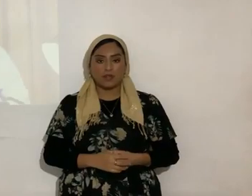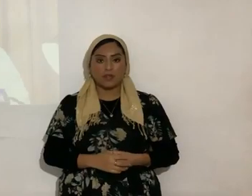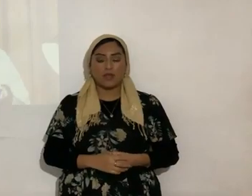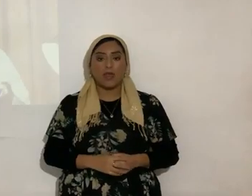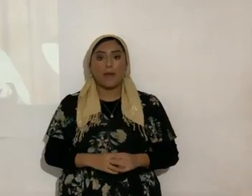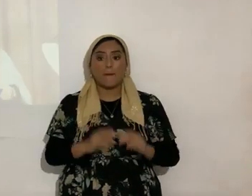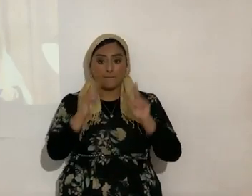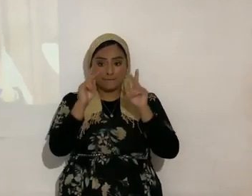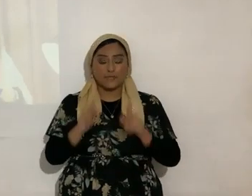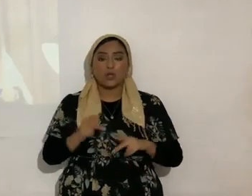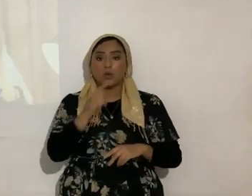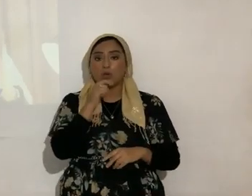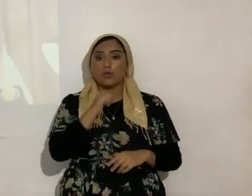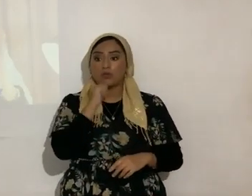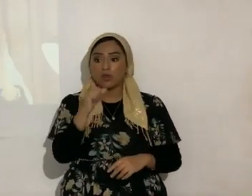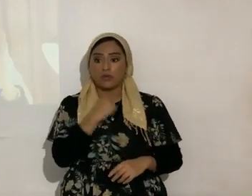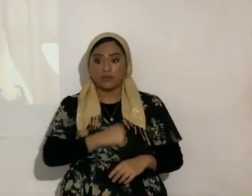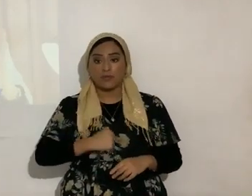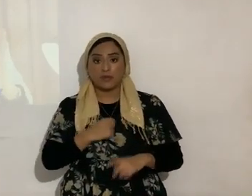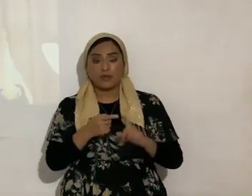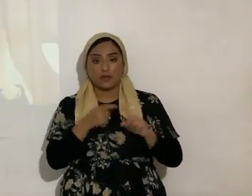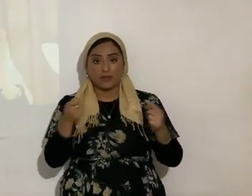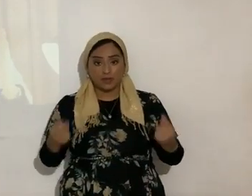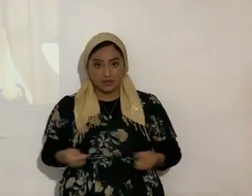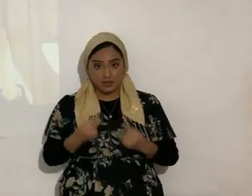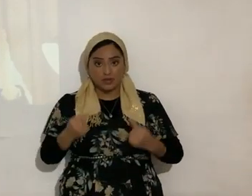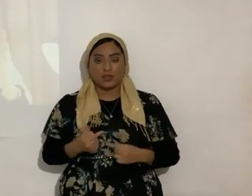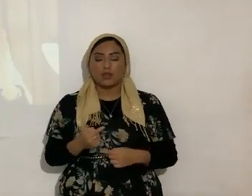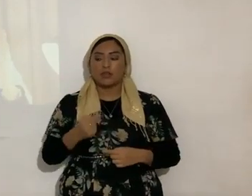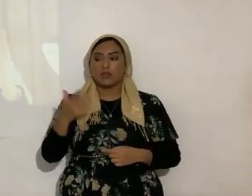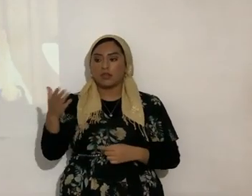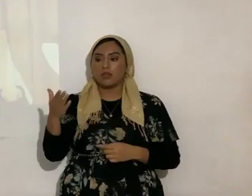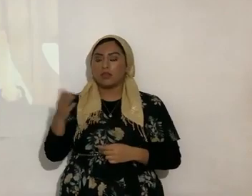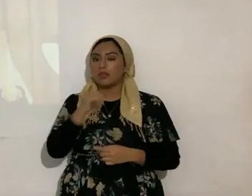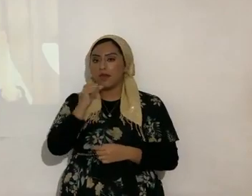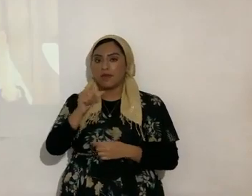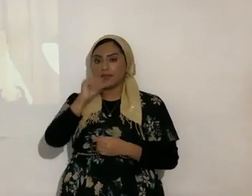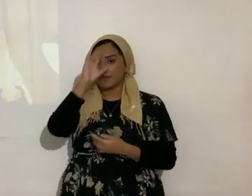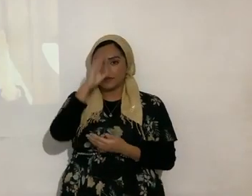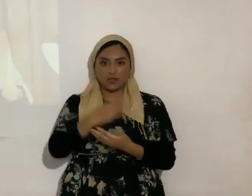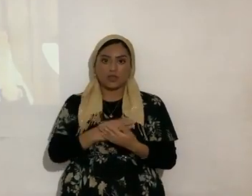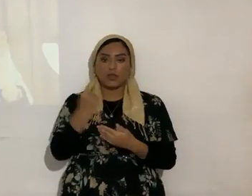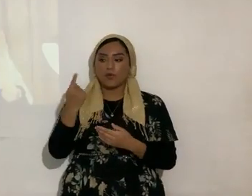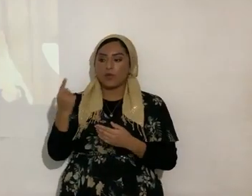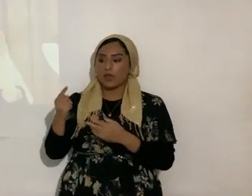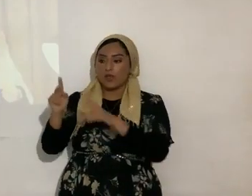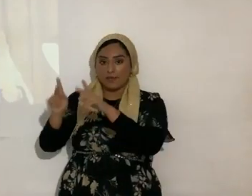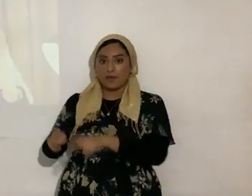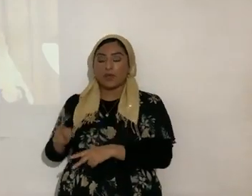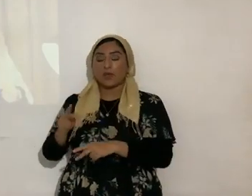se arrepiente de sus pecados, es criatura, no es hijo. Solamente los hijos son eternos.